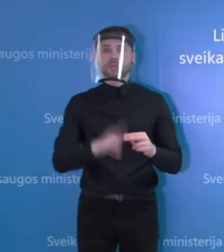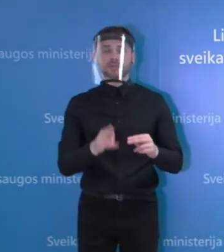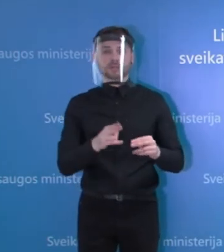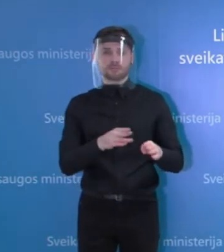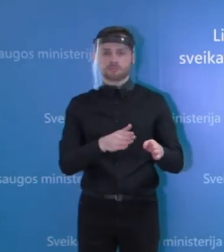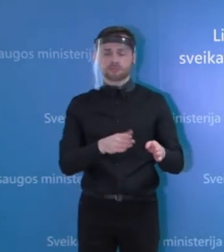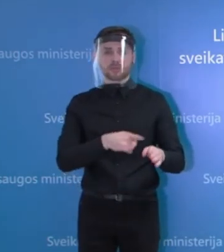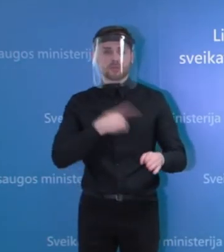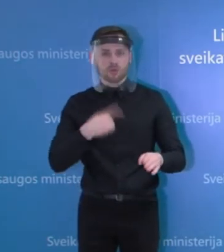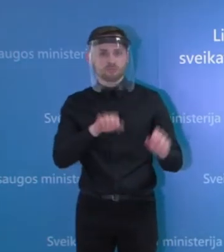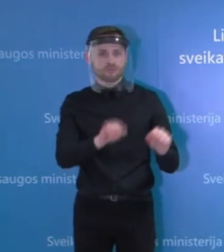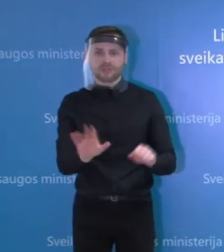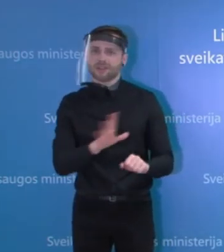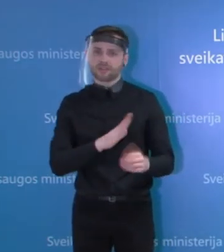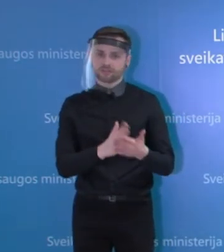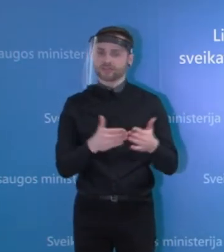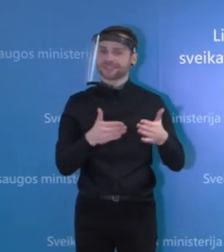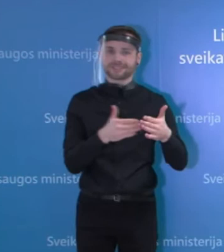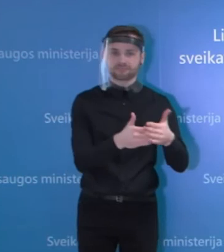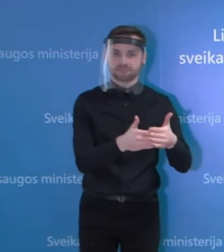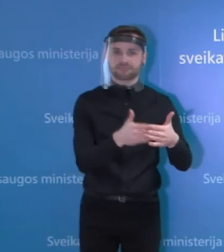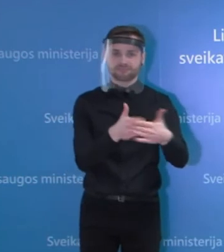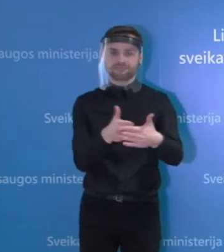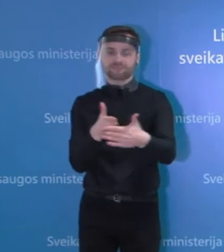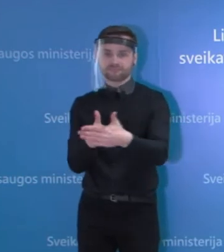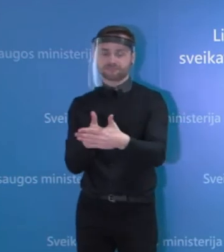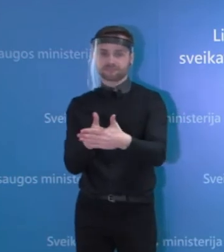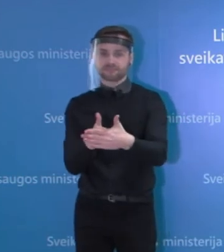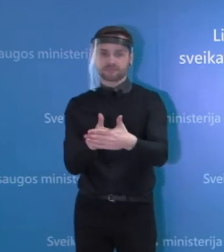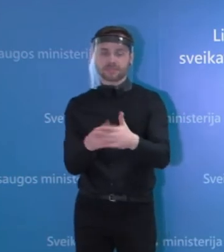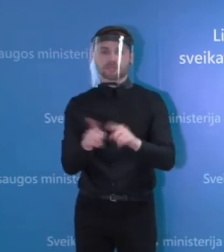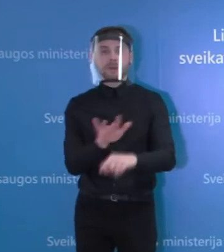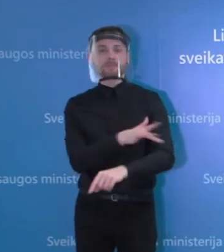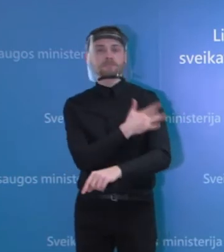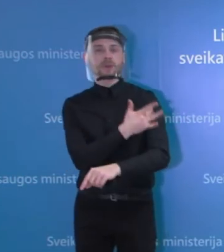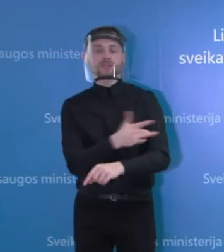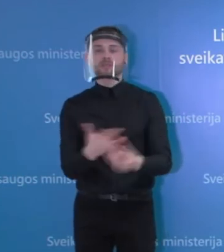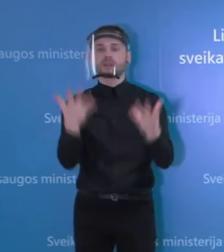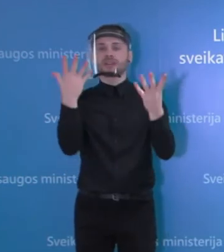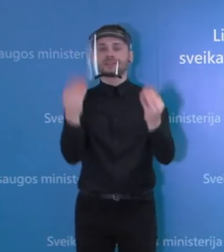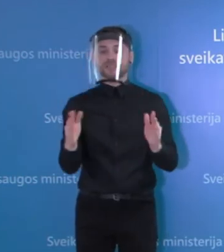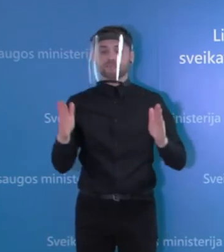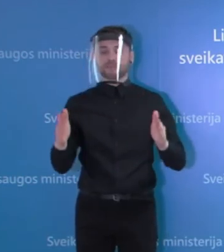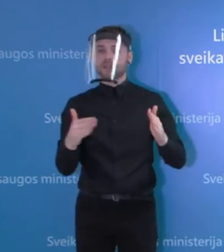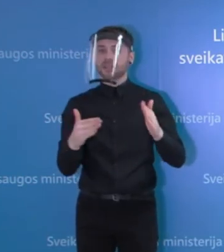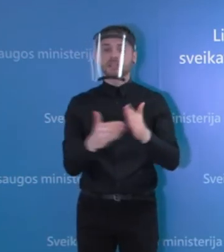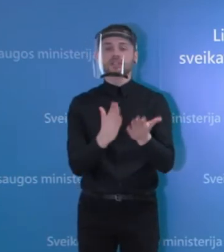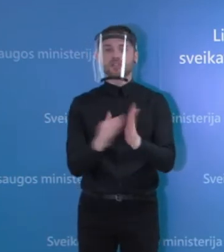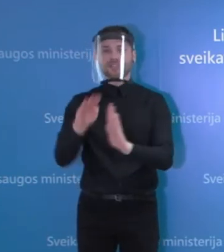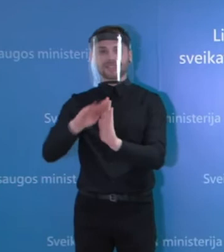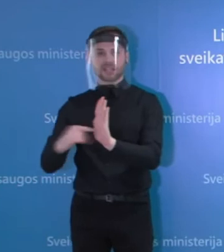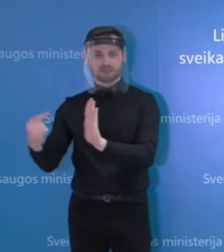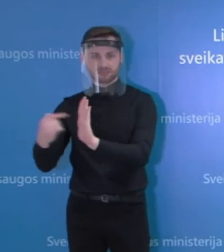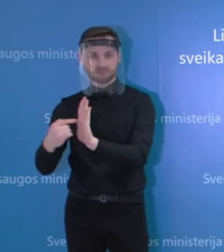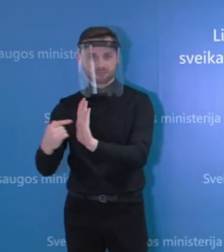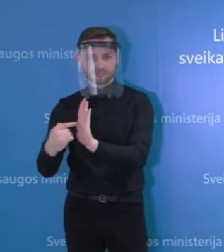dalis šitų paslaugų yra, tas paslaugų dienų skaičius yra reglamentuojama įstatymais. Tai mes